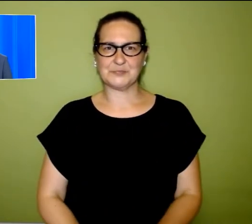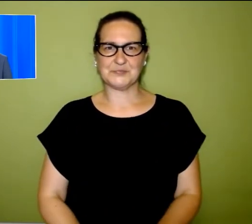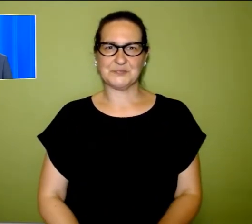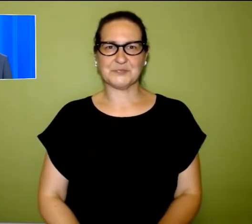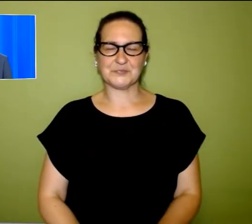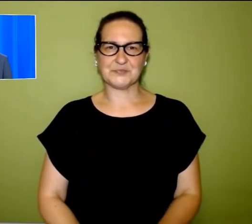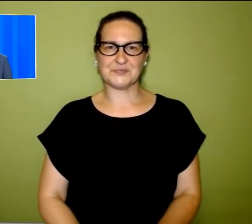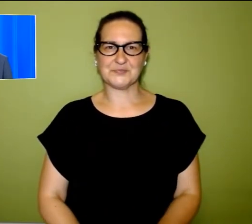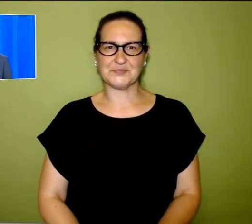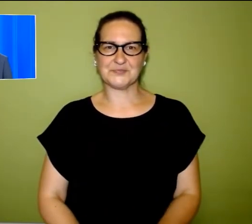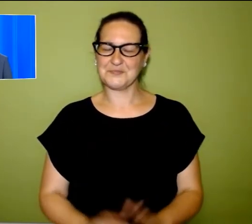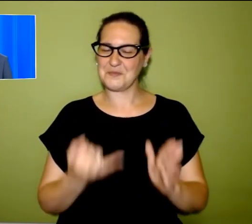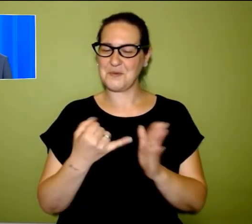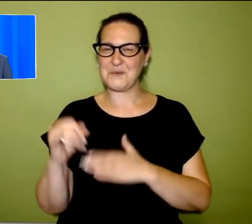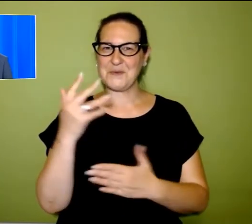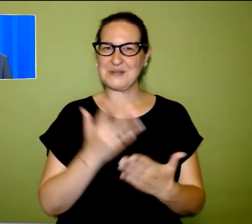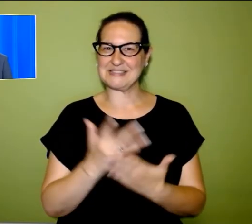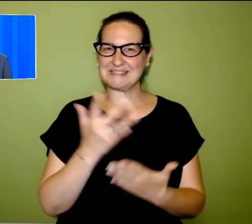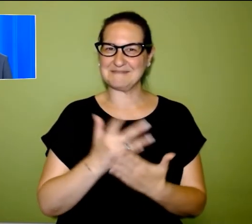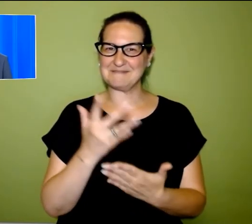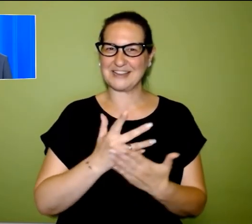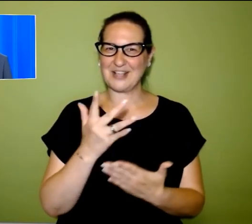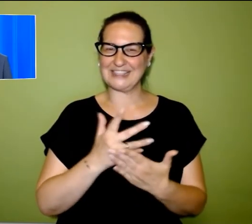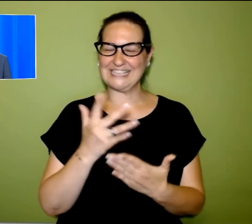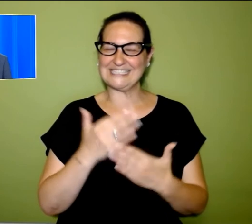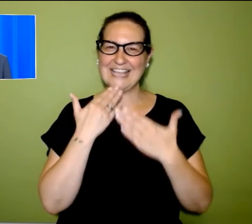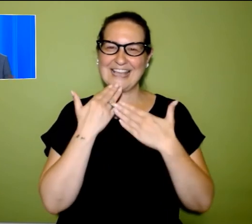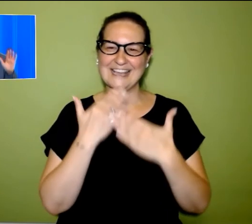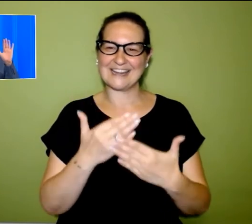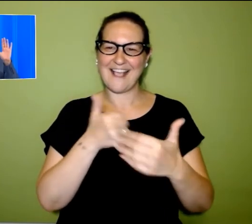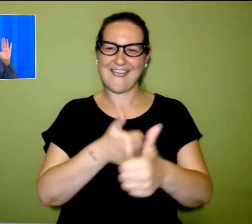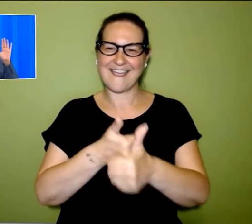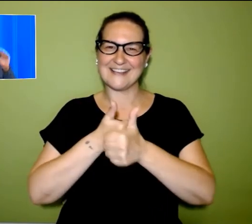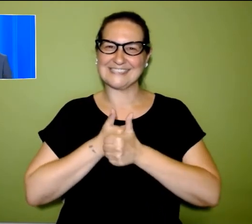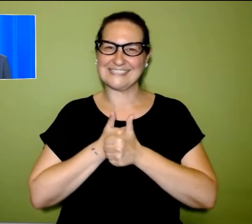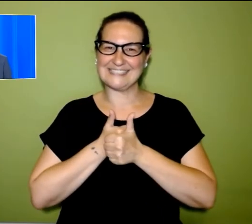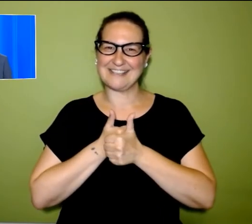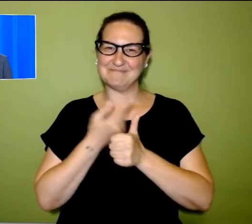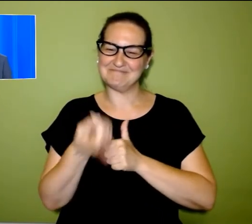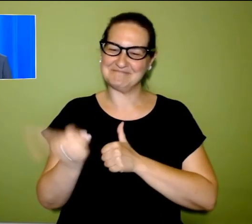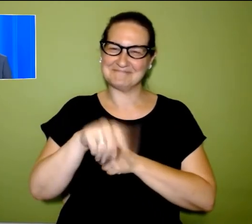ed è tutto per questa edizione grazie di essere stati con noi a domani